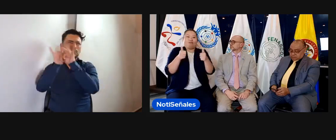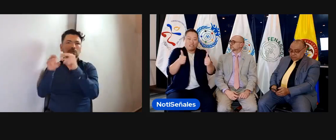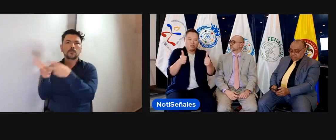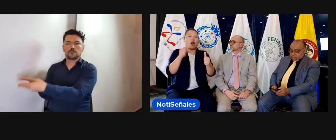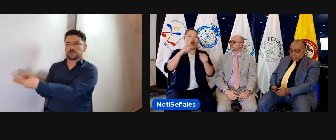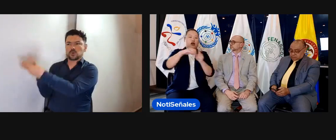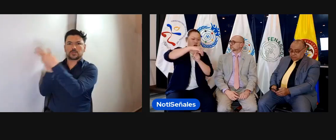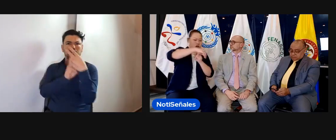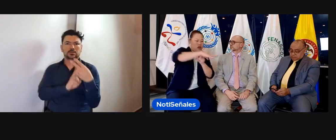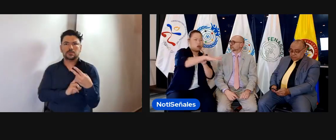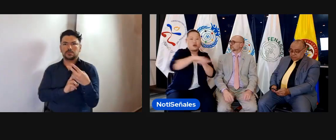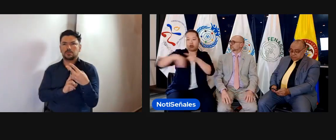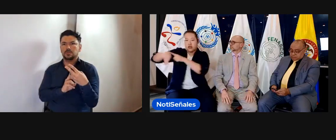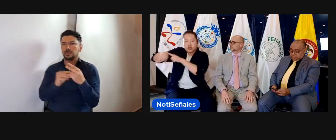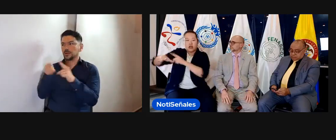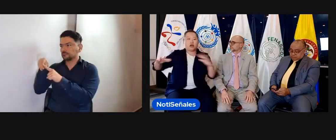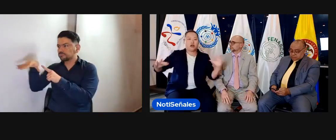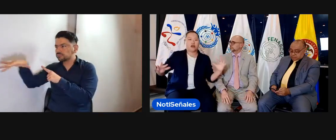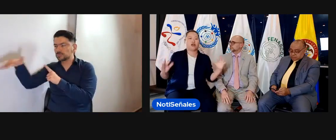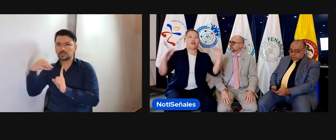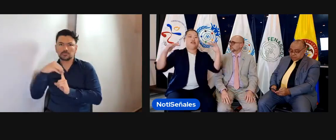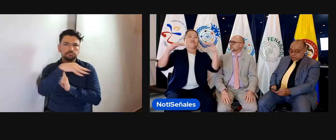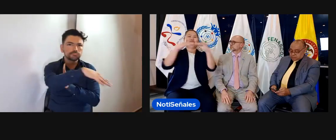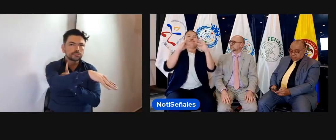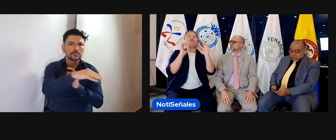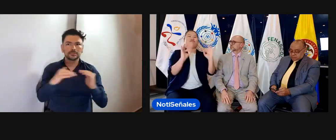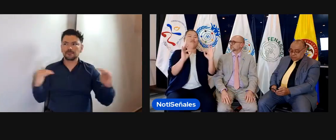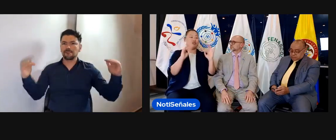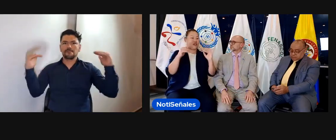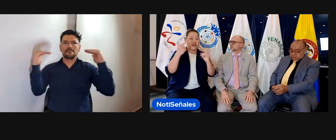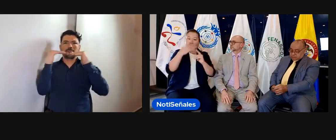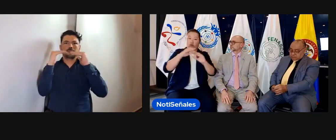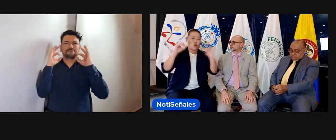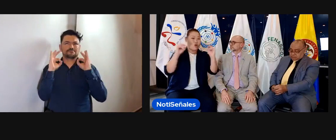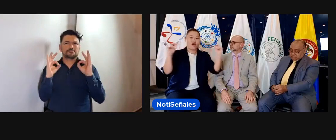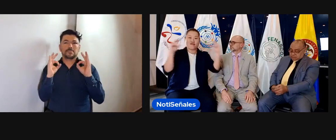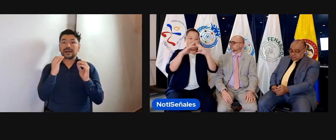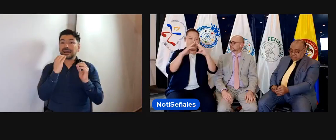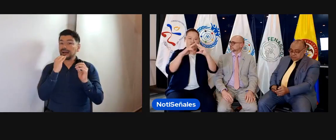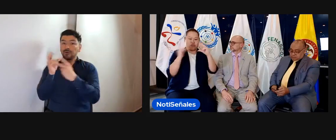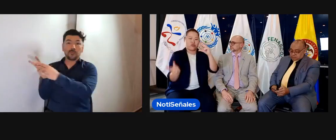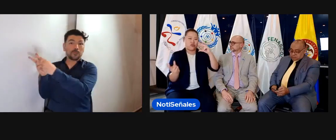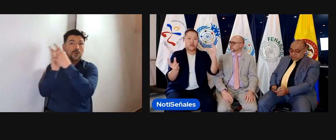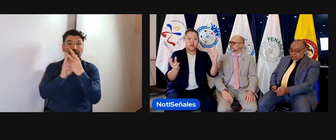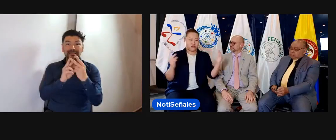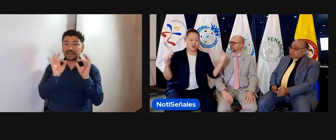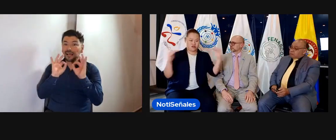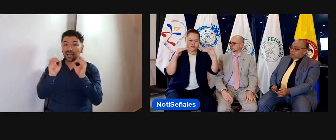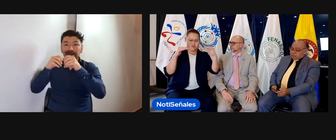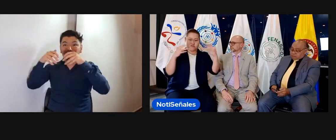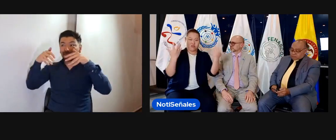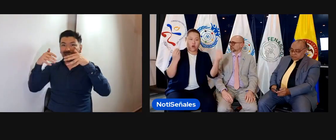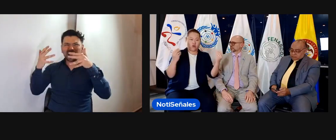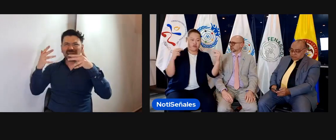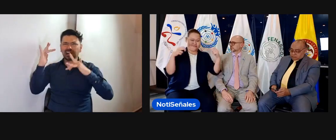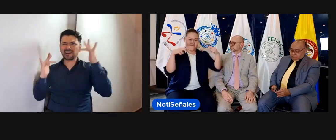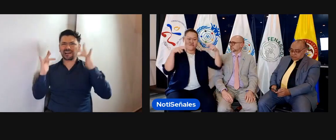todo el mundo. Que nosotros sirvamos como ejemplo de esa estructura que hay, esa estructura